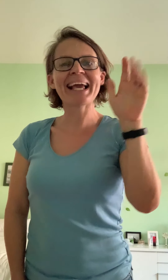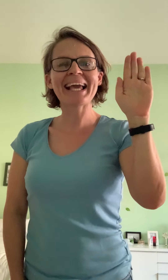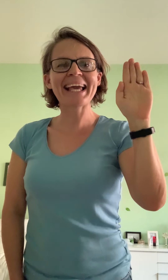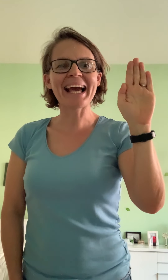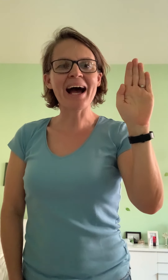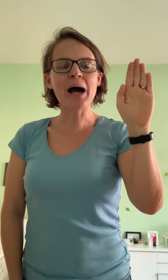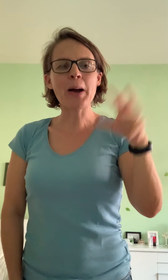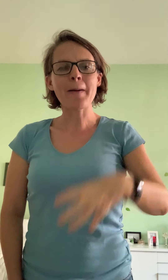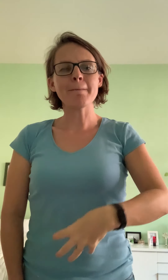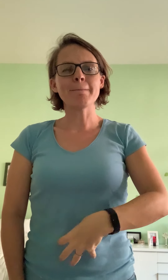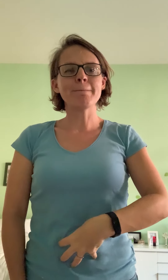Cadre.